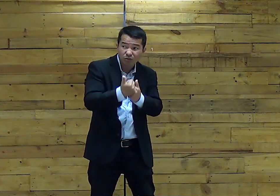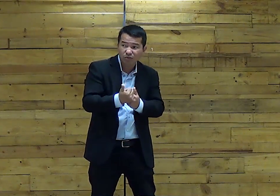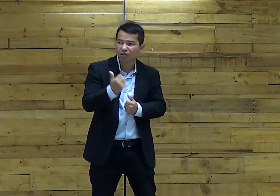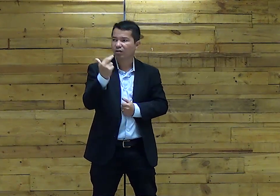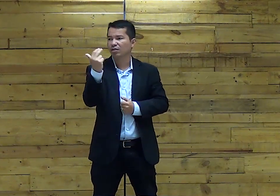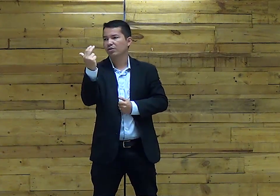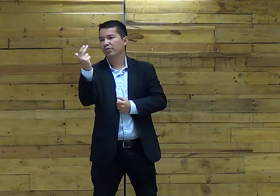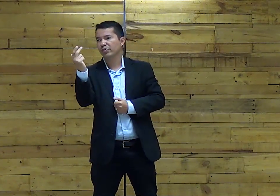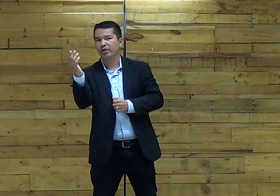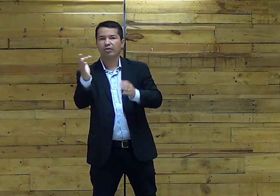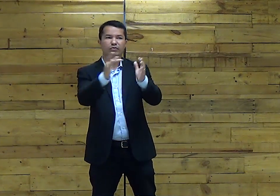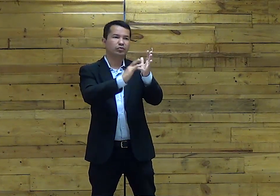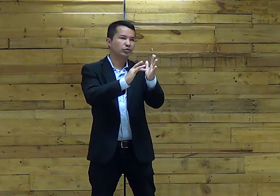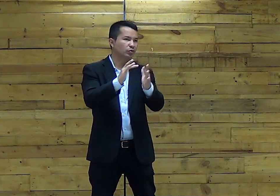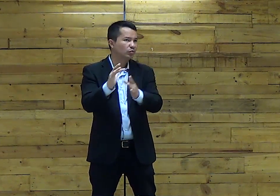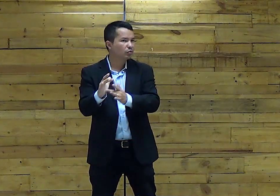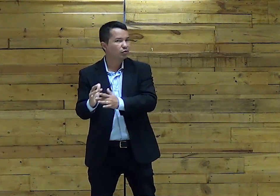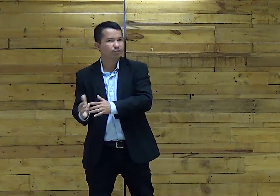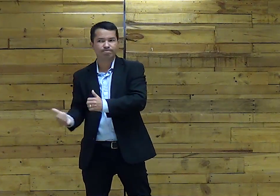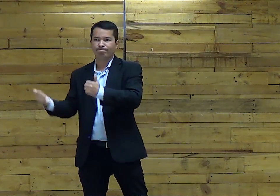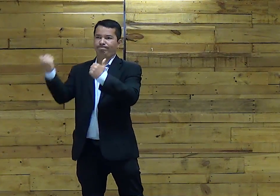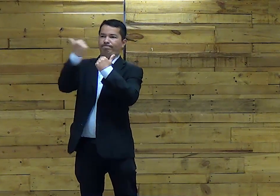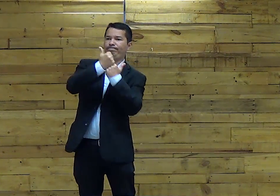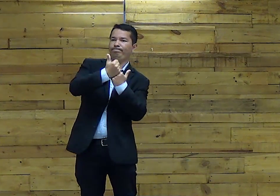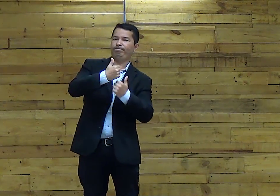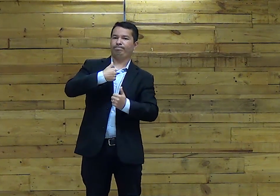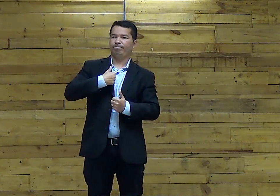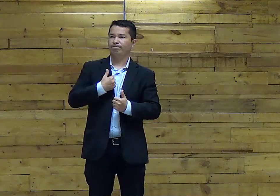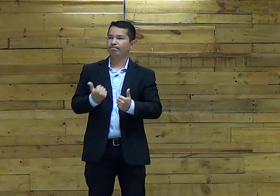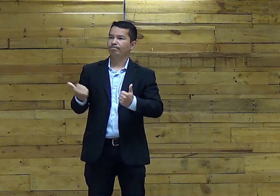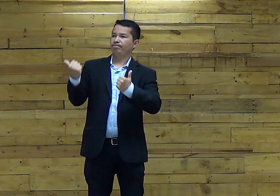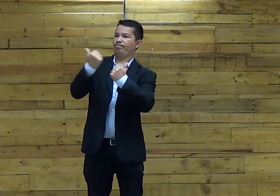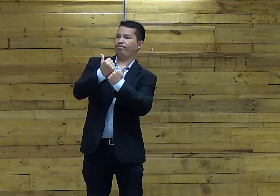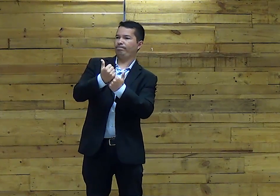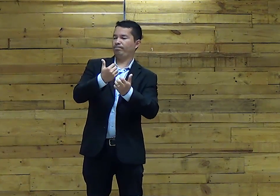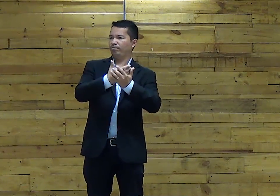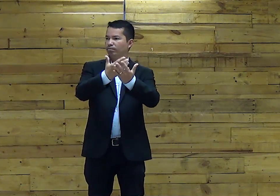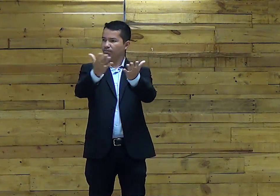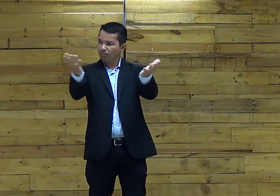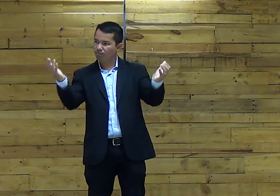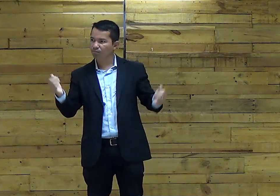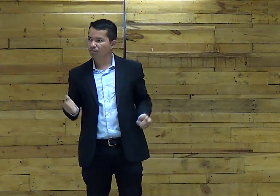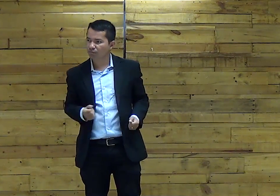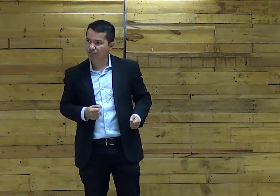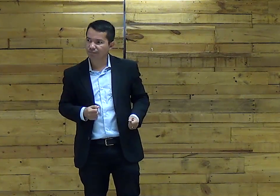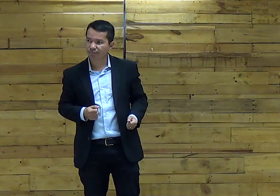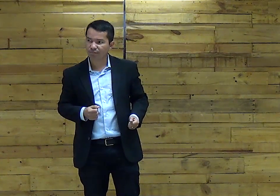Cordeiro Que substituiu? É o que é Jesus O meu substituto E o seu